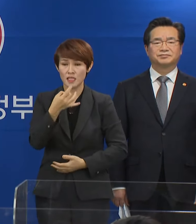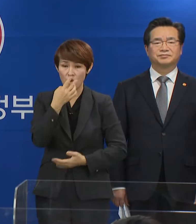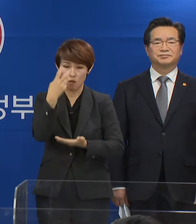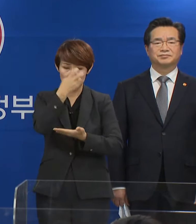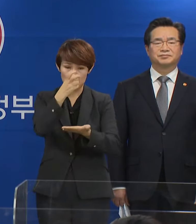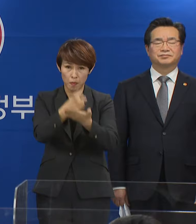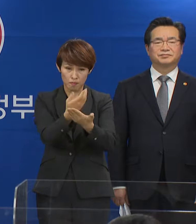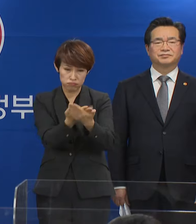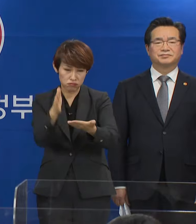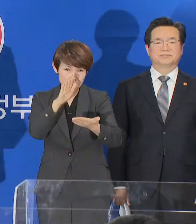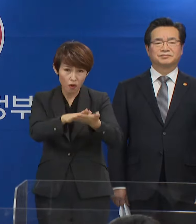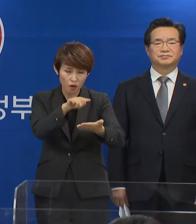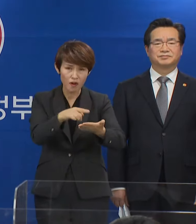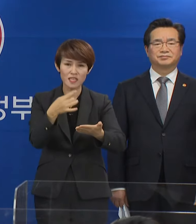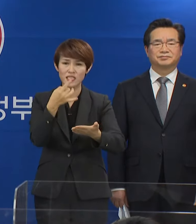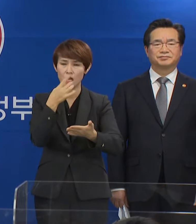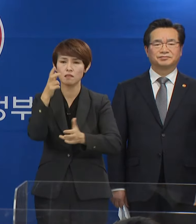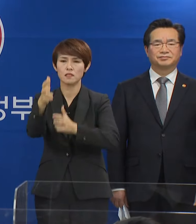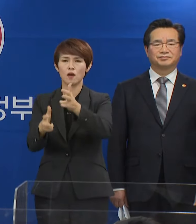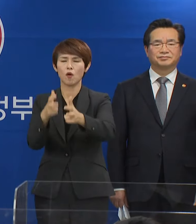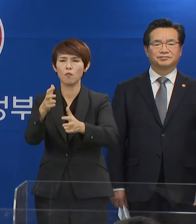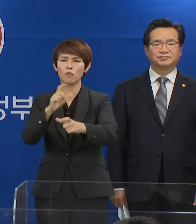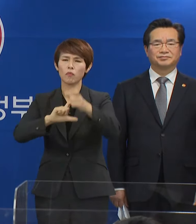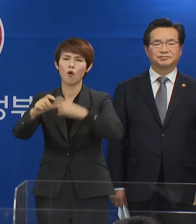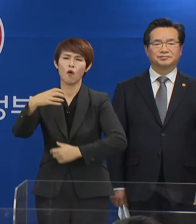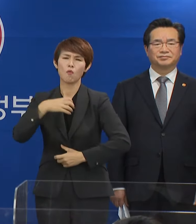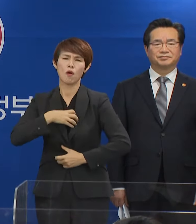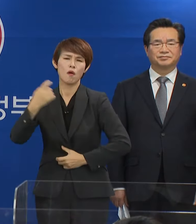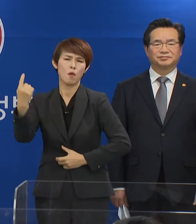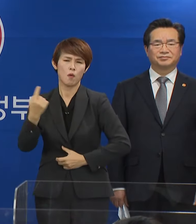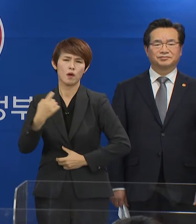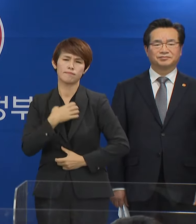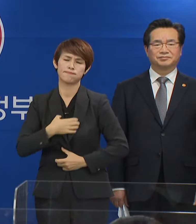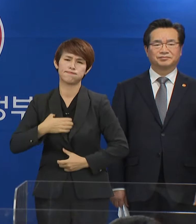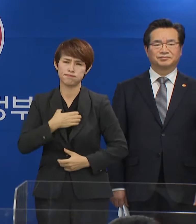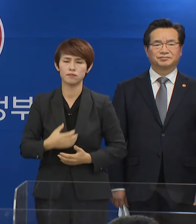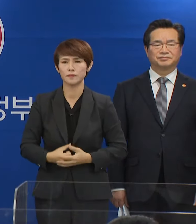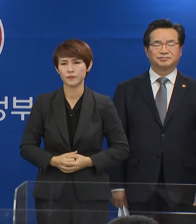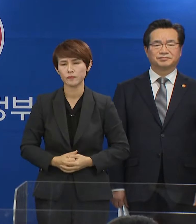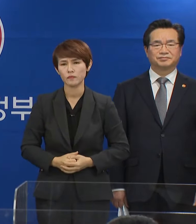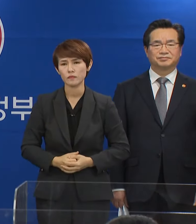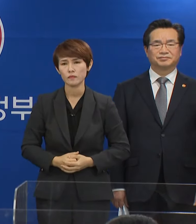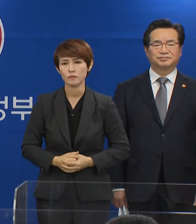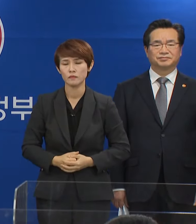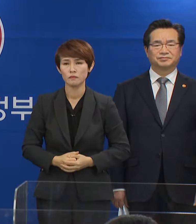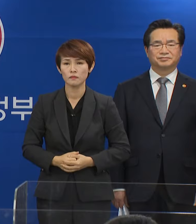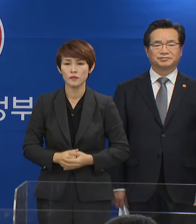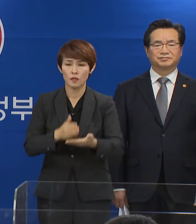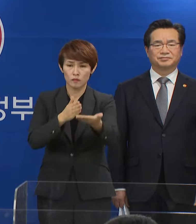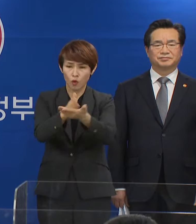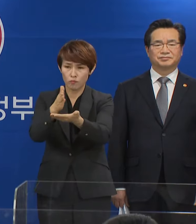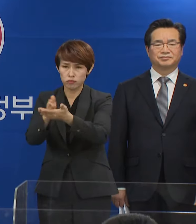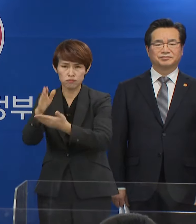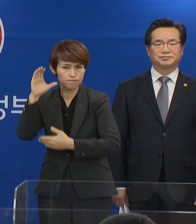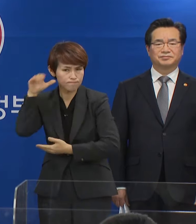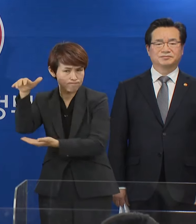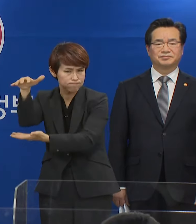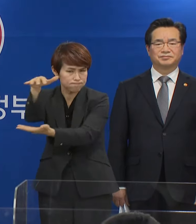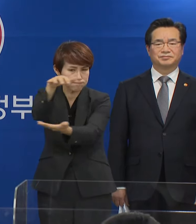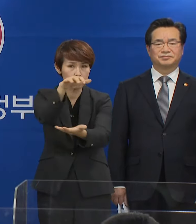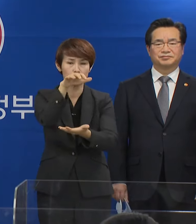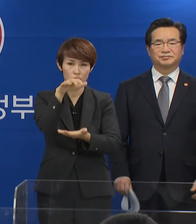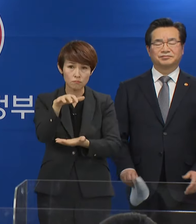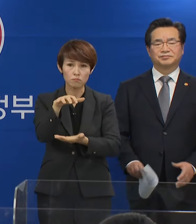개정안은 쌀 산업을 더욱 위기로 몰 것으로 우려됩니다. 각계각층의 의견을 수렴하고